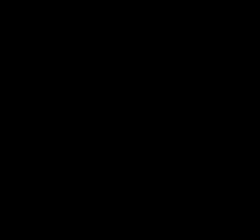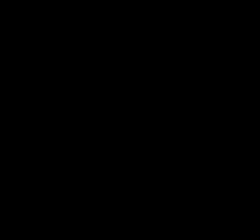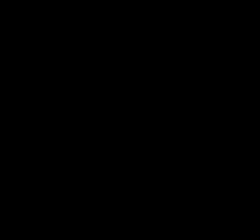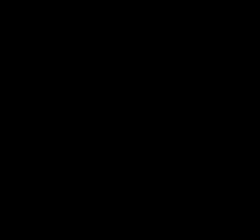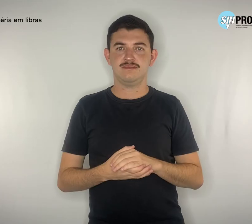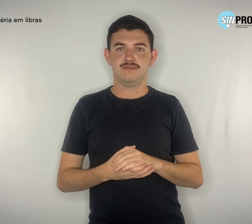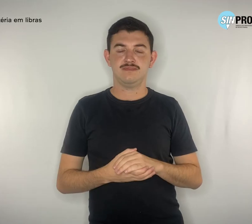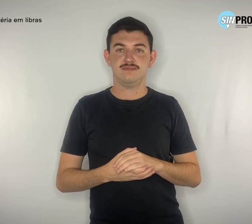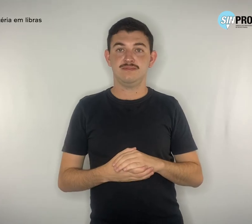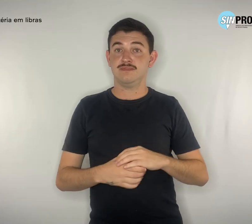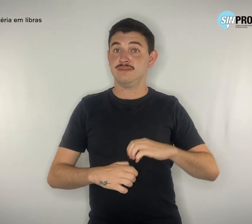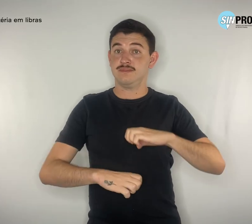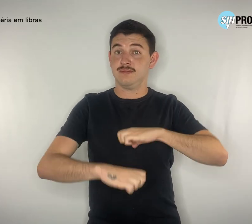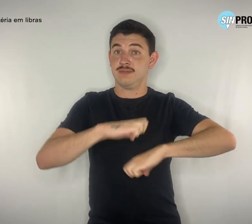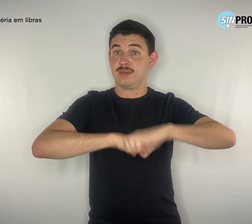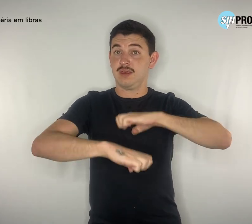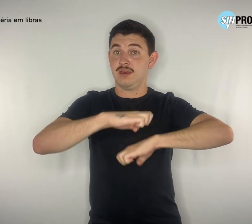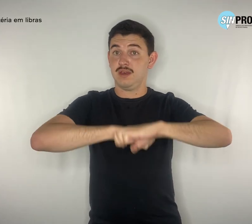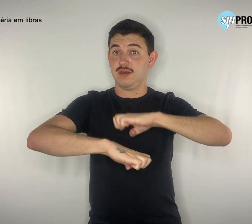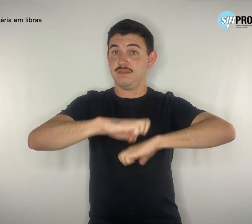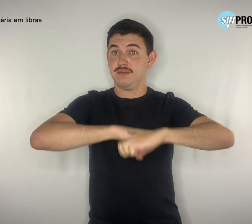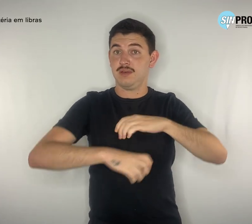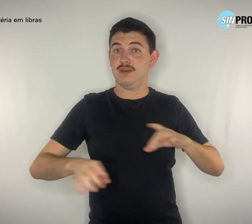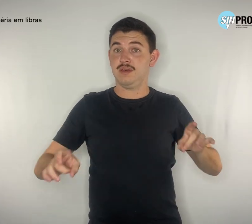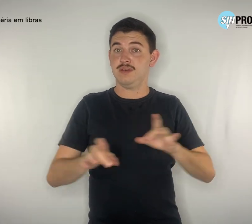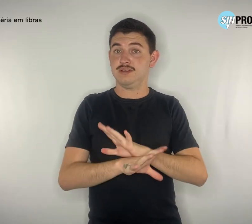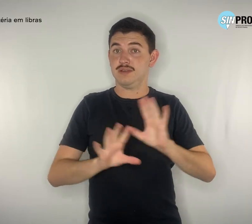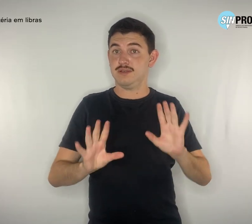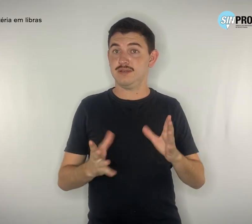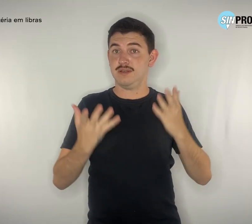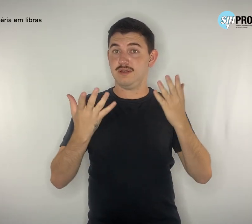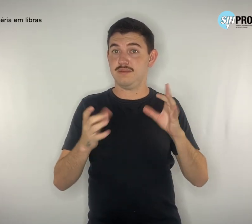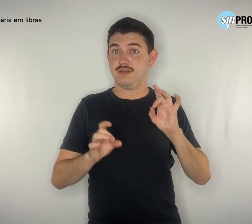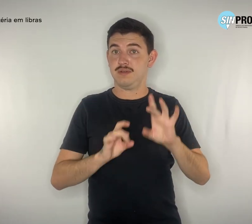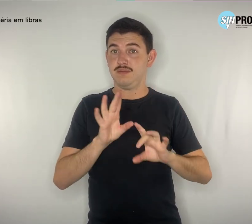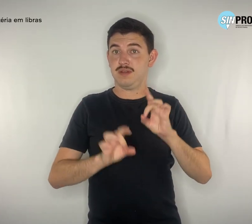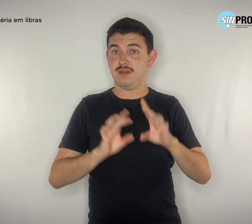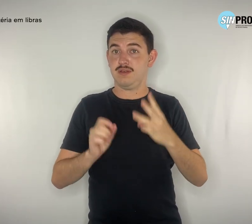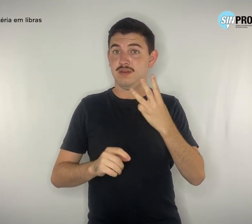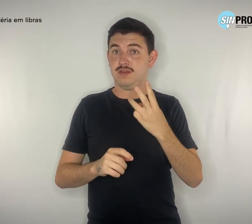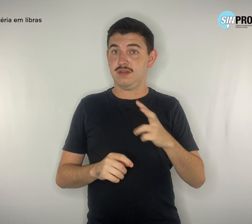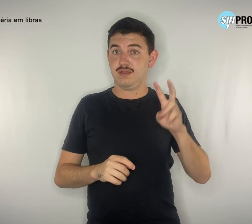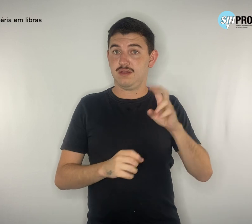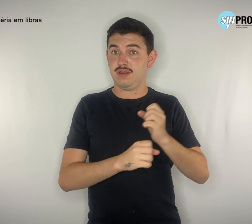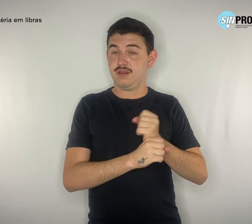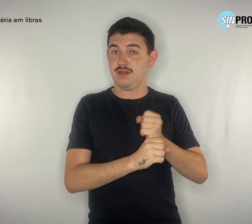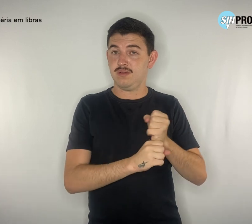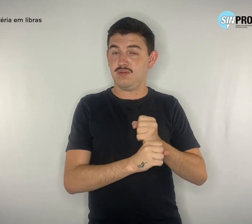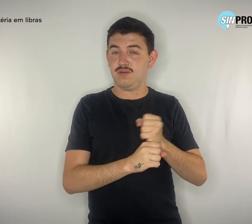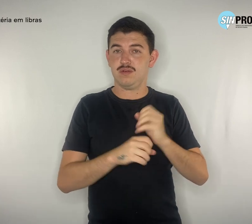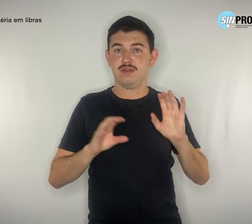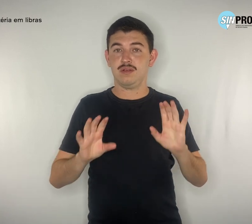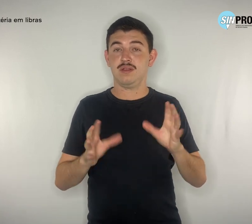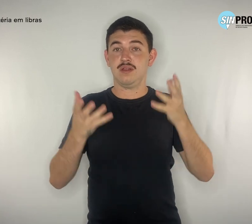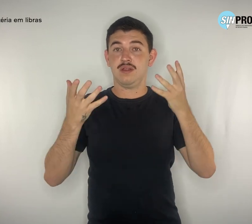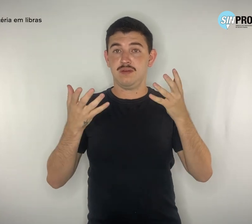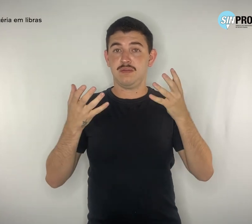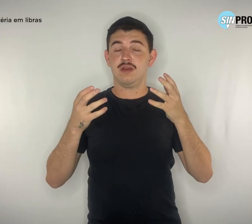EAP encerra comemoração dos seus 35 anos em sessão solene na CLDF.